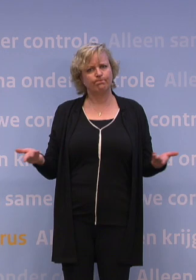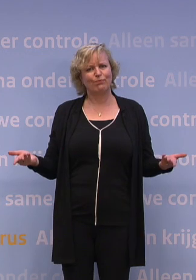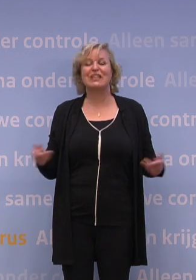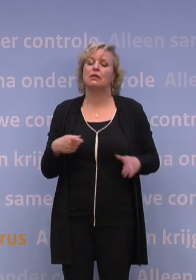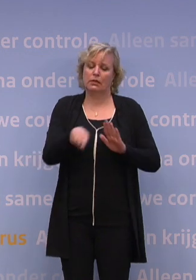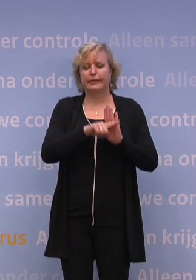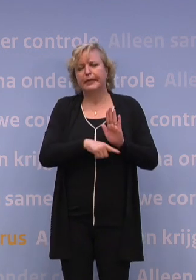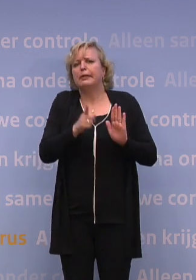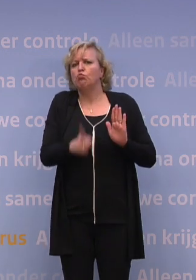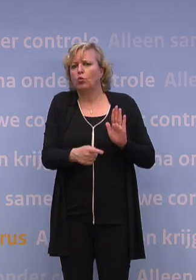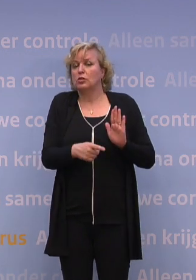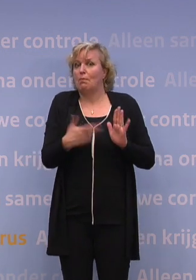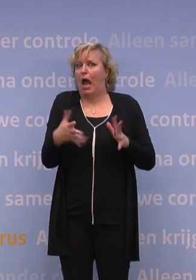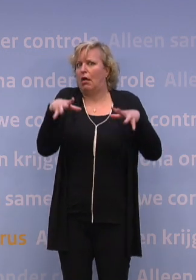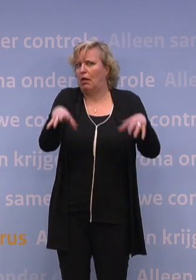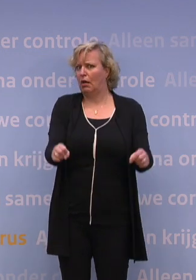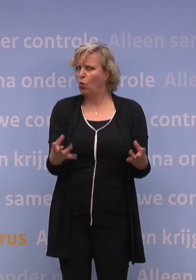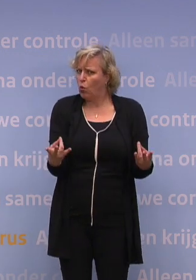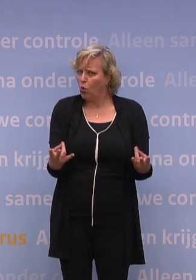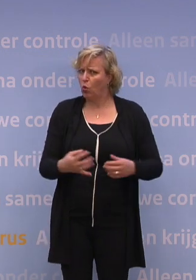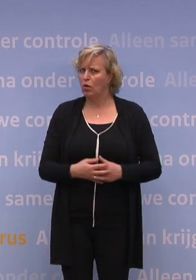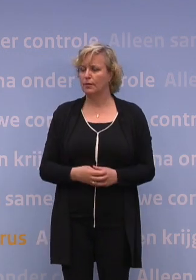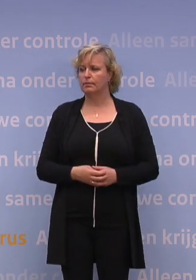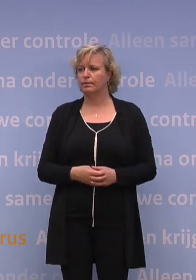maar ja, de handhaving... Kijk, weet je, het is heel simpel.